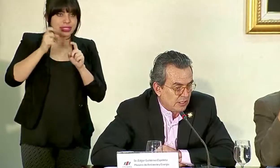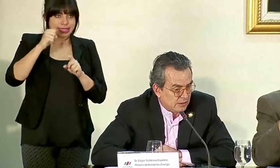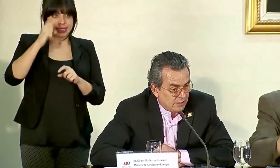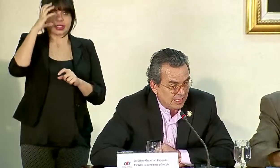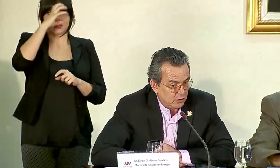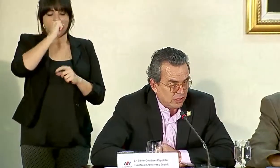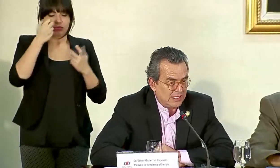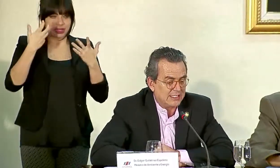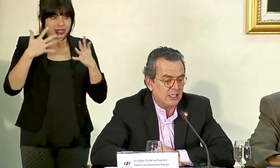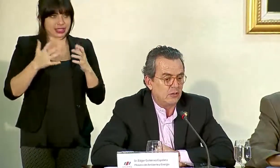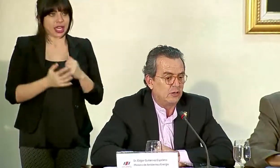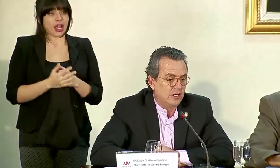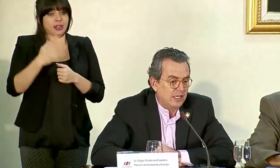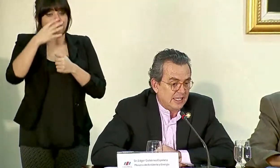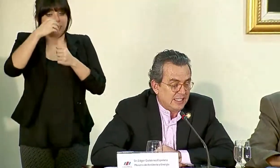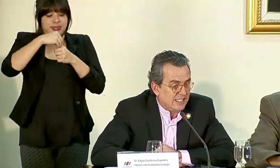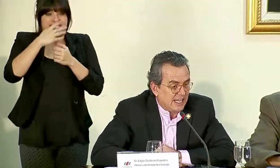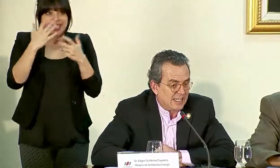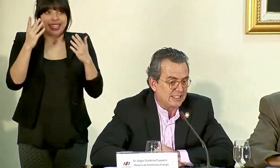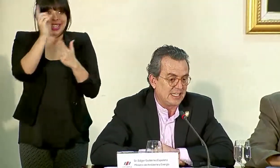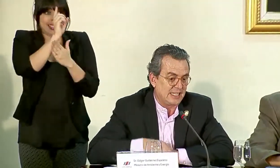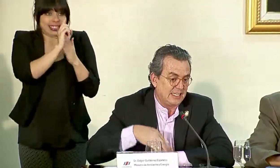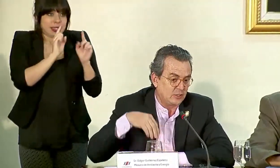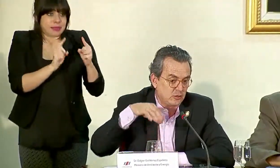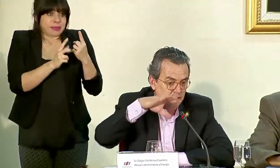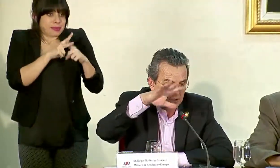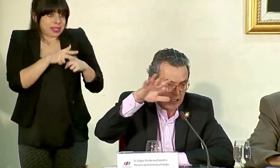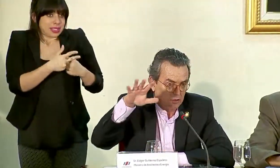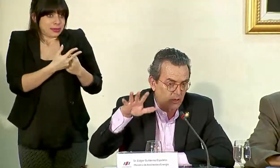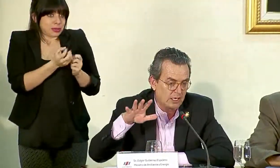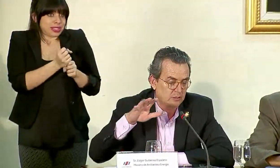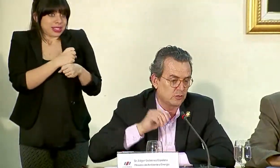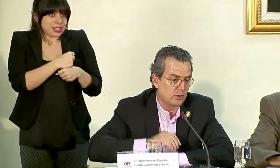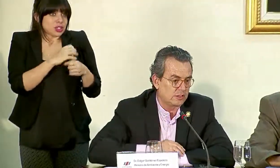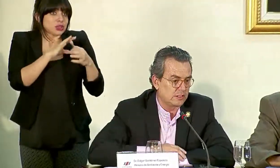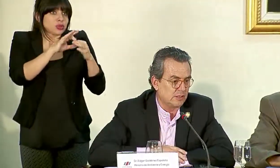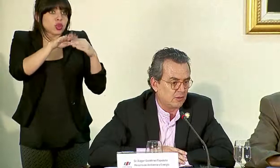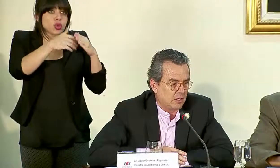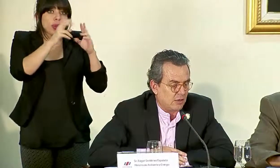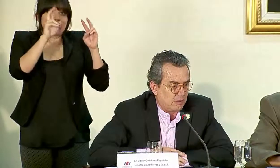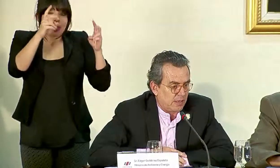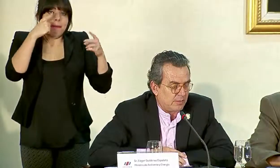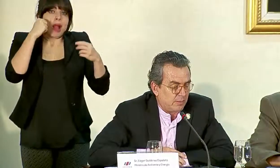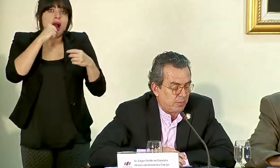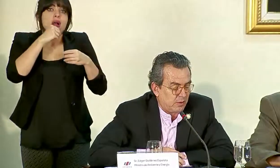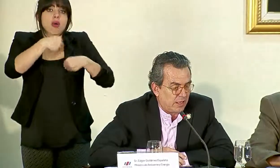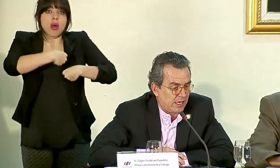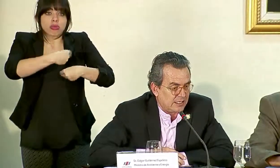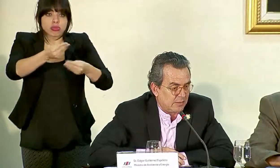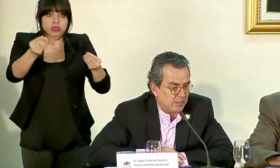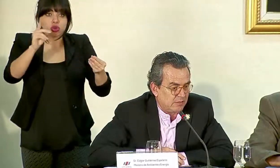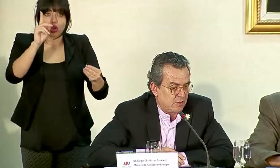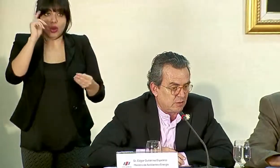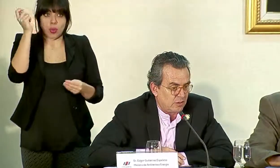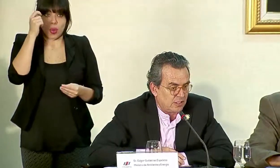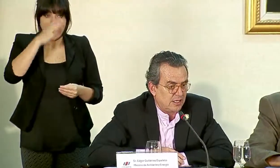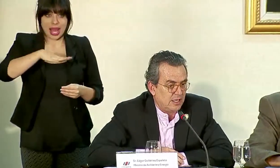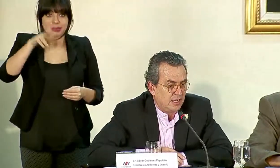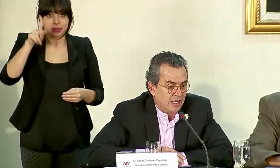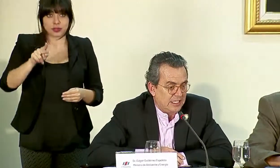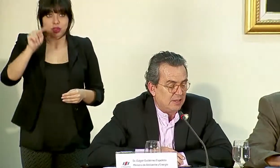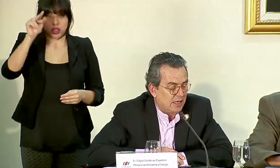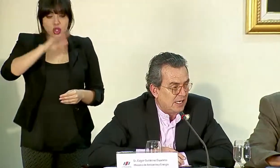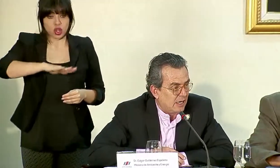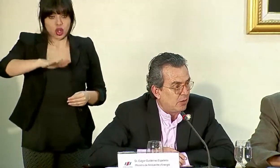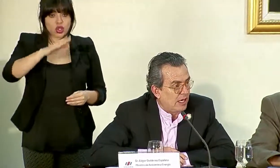dentro del diseño inicial que se hizo de todo el asunto de abastecimiento de agua para Guanacaste y el Pacífico Norte,